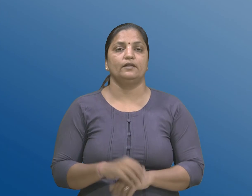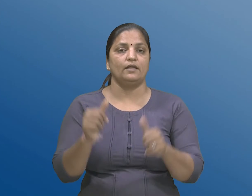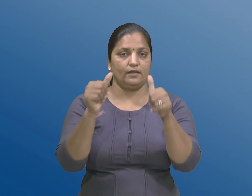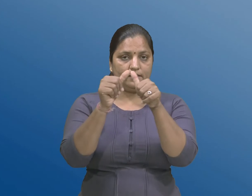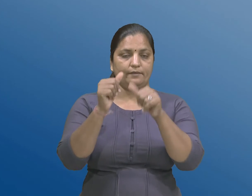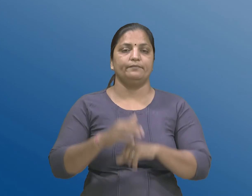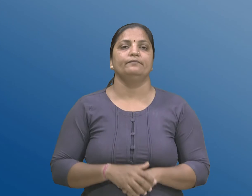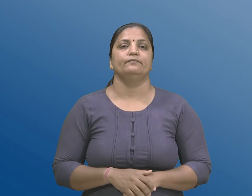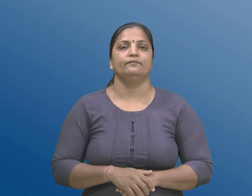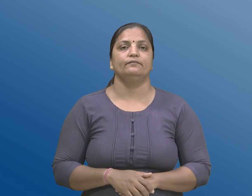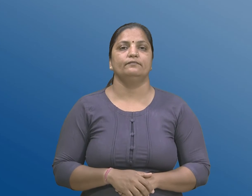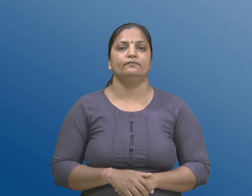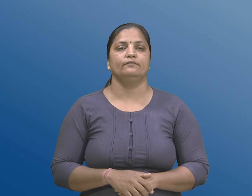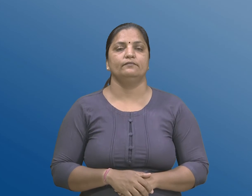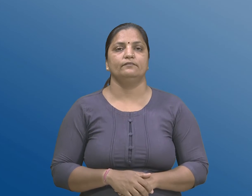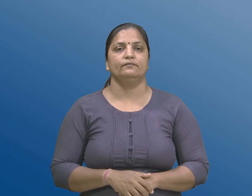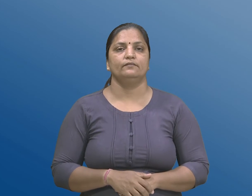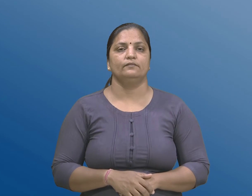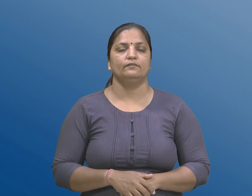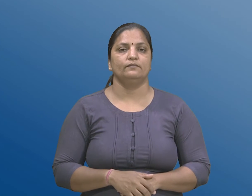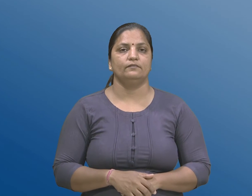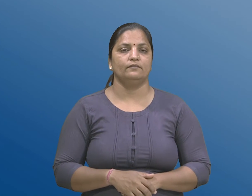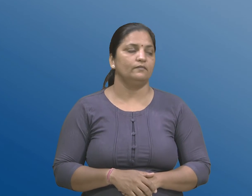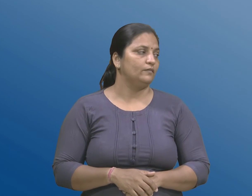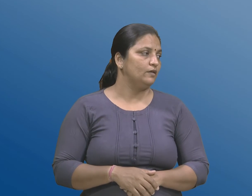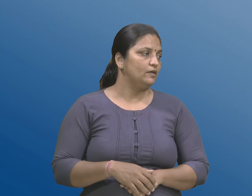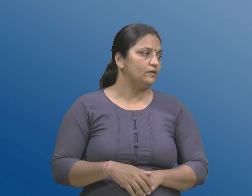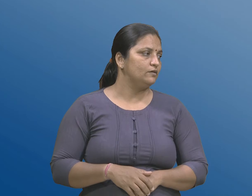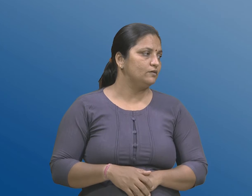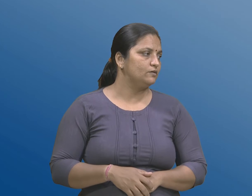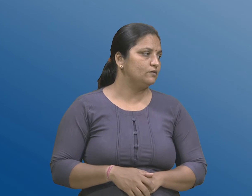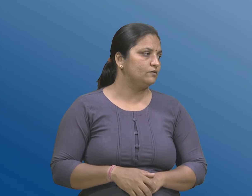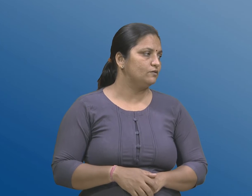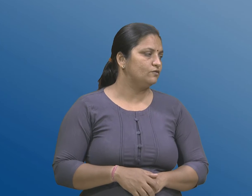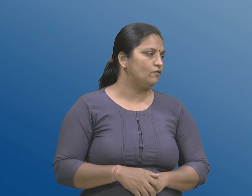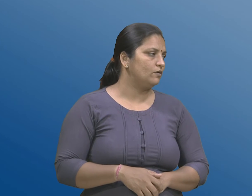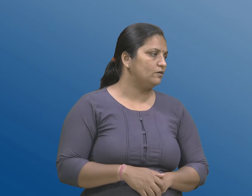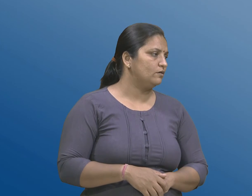स्वगतिशील विकलांगता, इटले के,